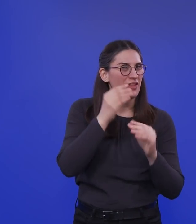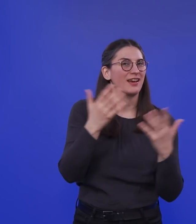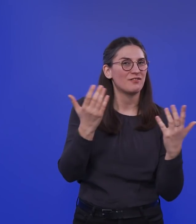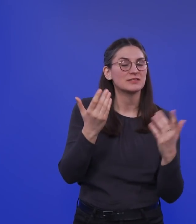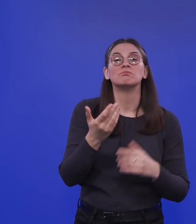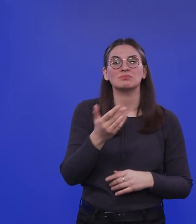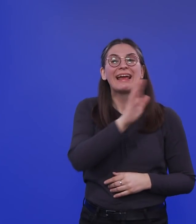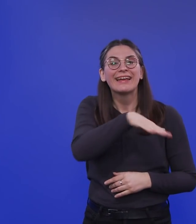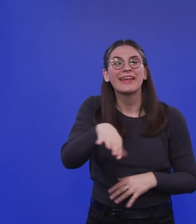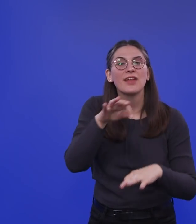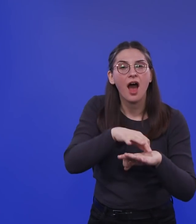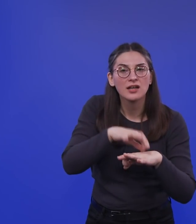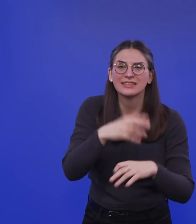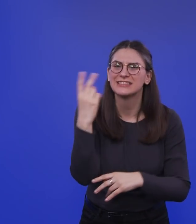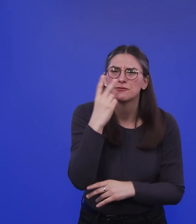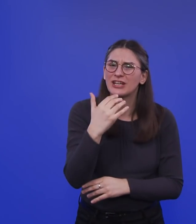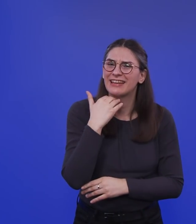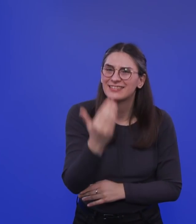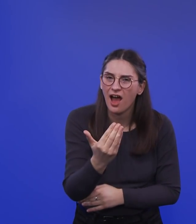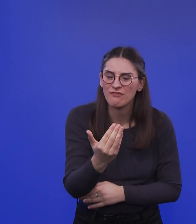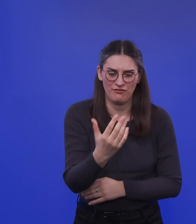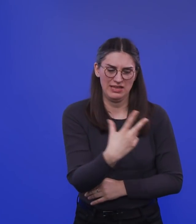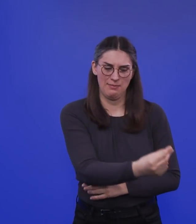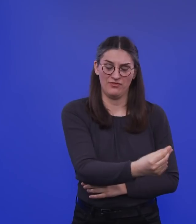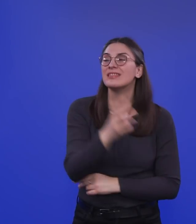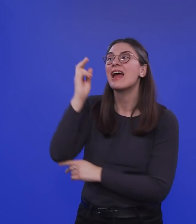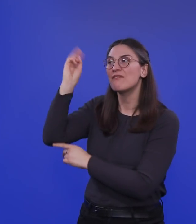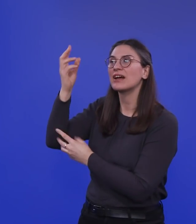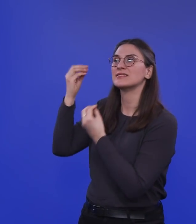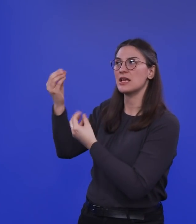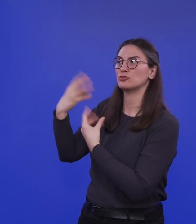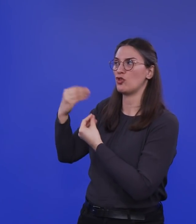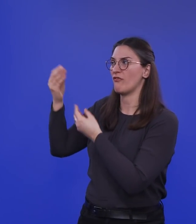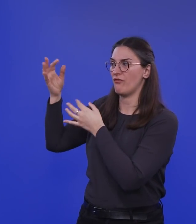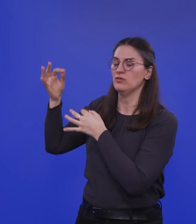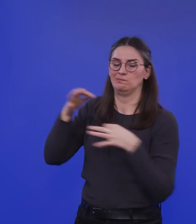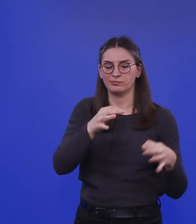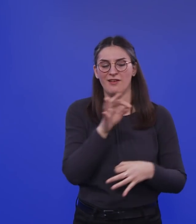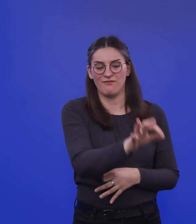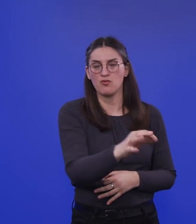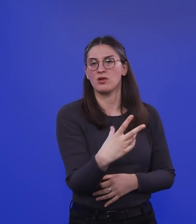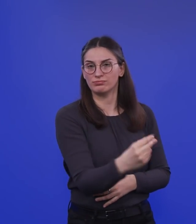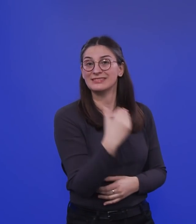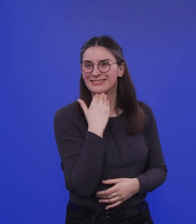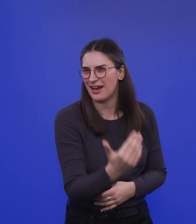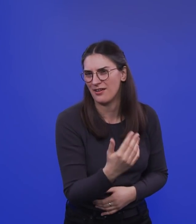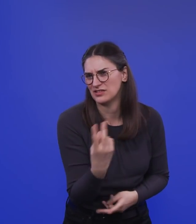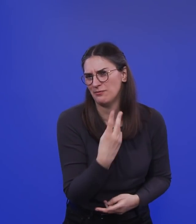solche Kinder natürlich durchaus mit einem Erwachsenenimpfstoff impfen. Also das ist nicht so, dass ein Kinderarzt einen